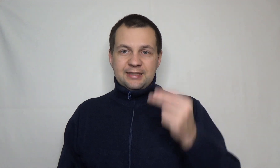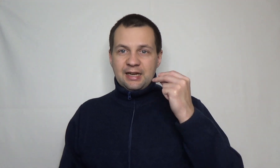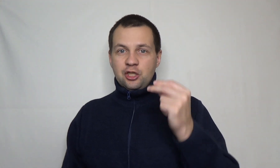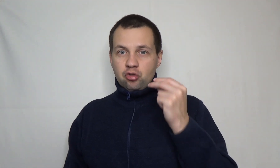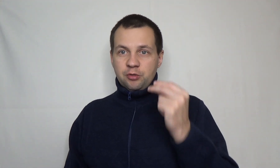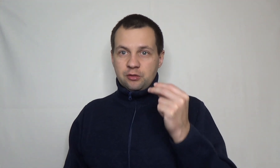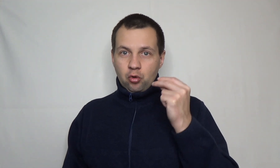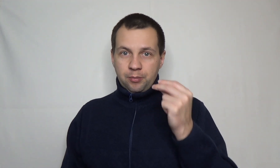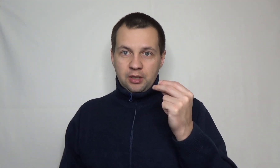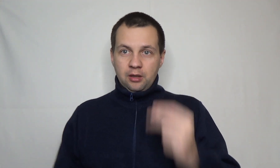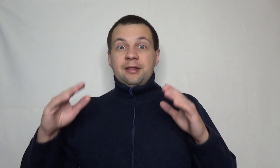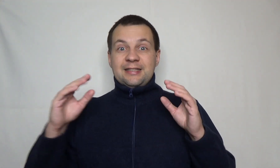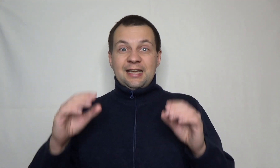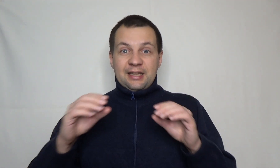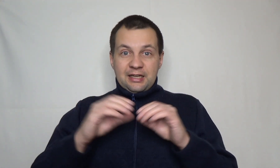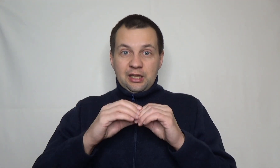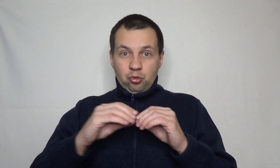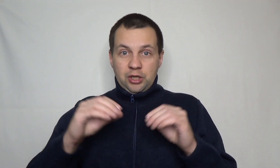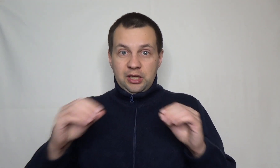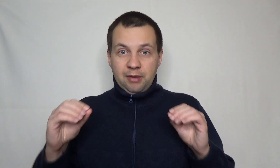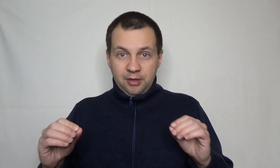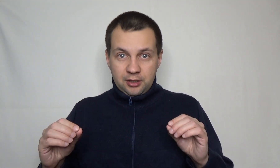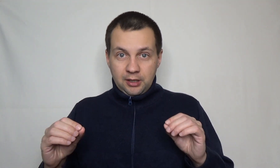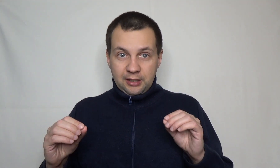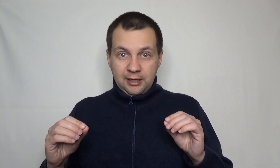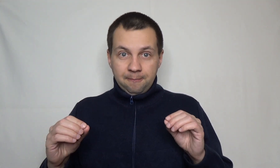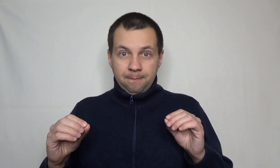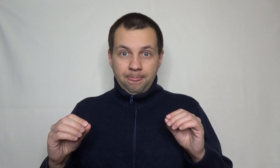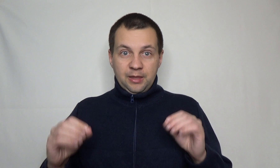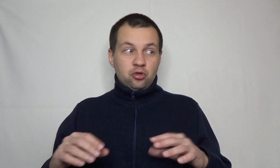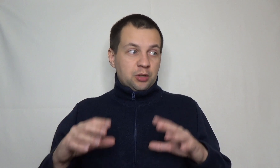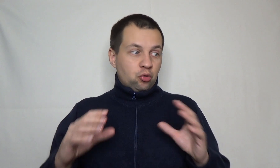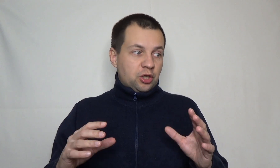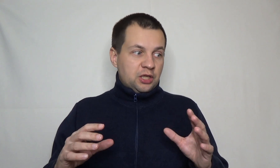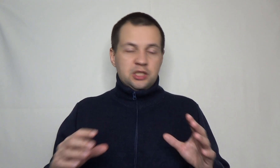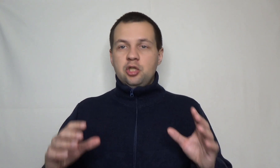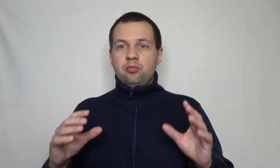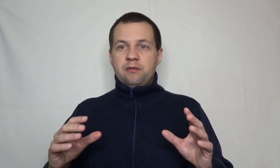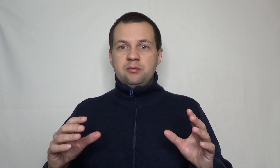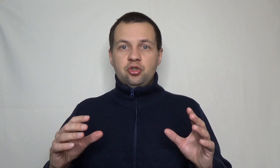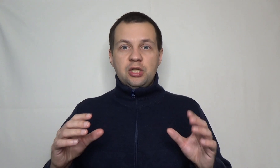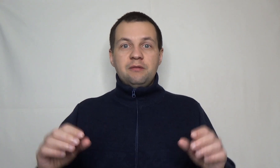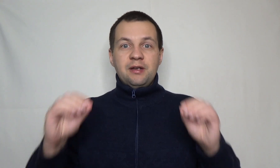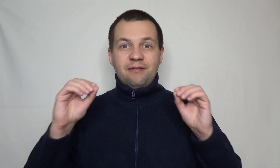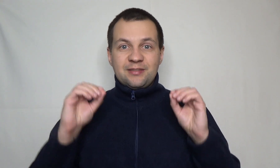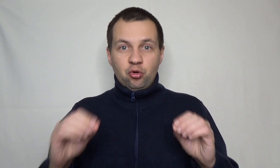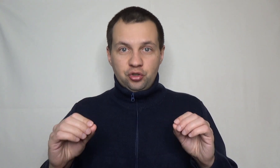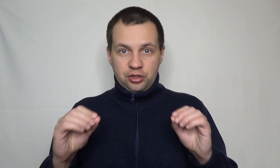сохранять стоимость своего капитала. Настанет когда-нибудь такие моменты, когда наступит какой-то кризис или супервозможность, и вы воспользуетесь